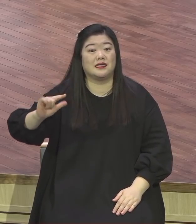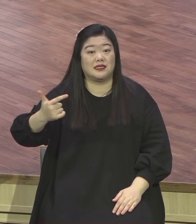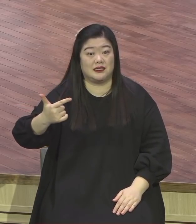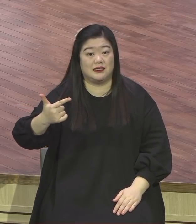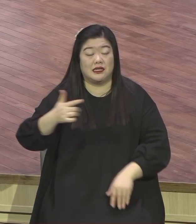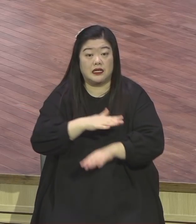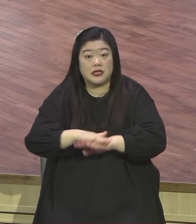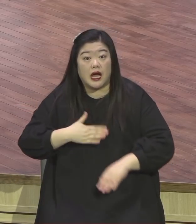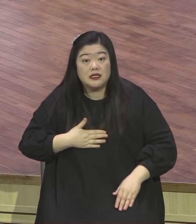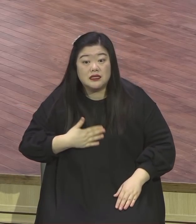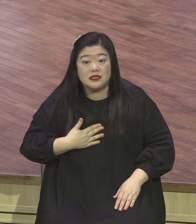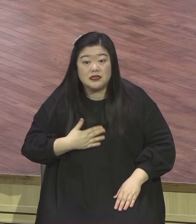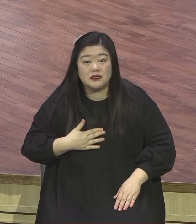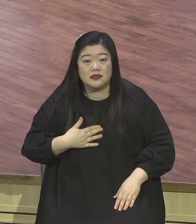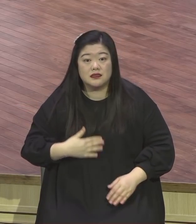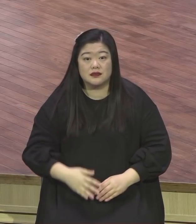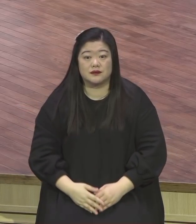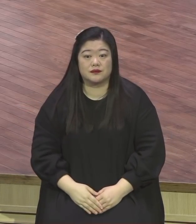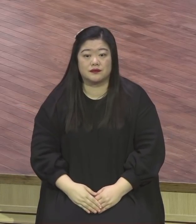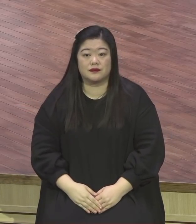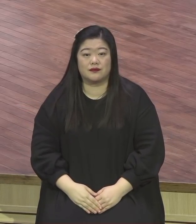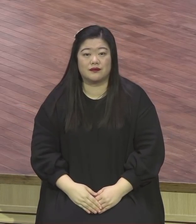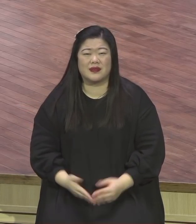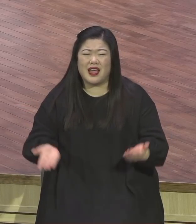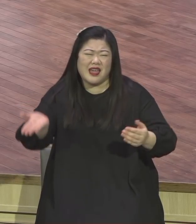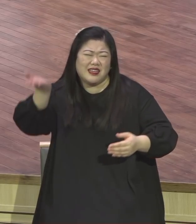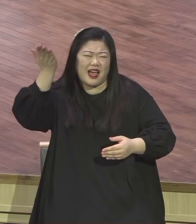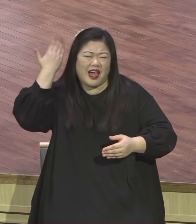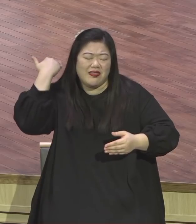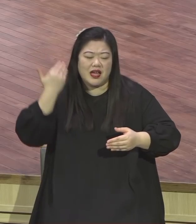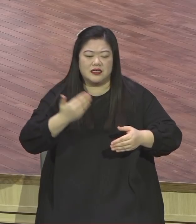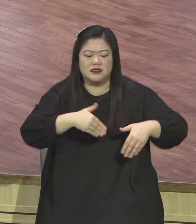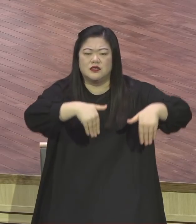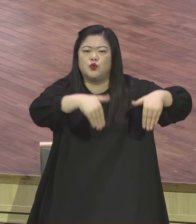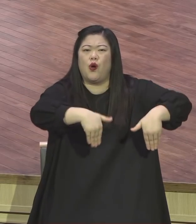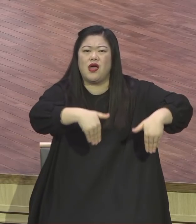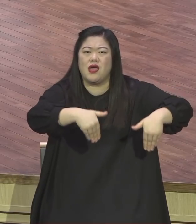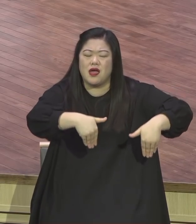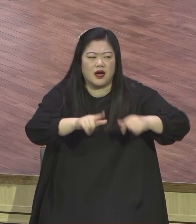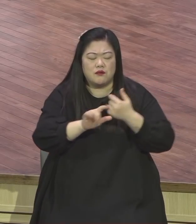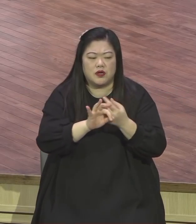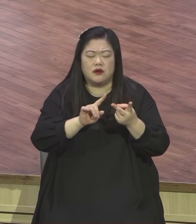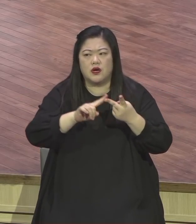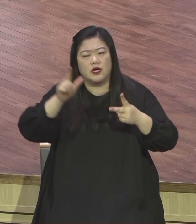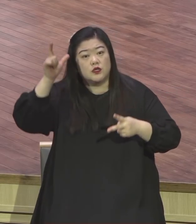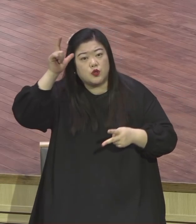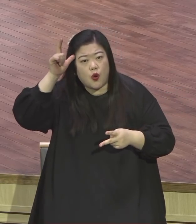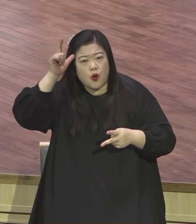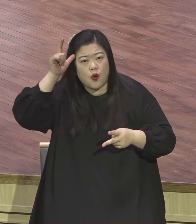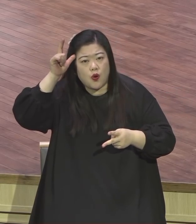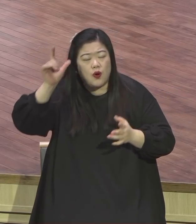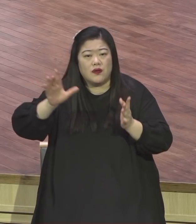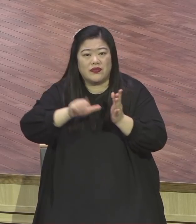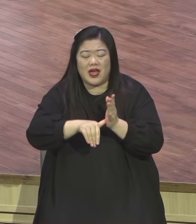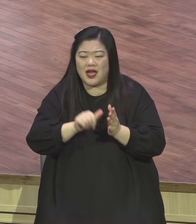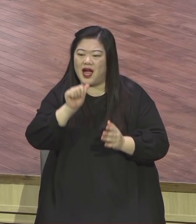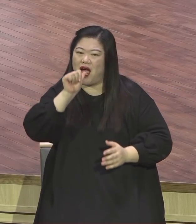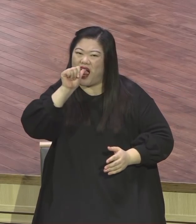도장으로 확 주저뿌리잖아요 소들 소들 각인 신고 못봤어요 쭉 하잖아요 각인 안